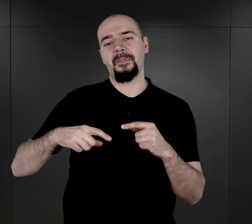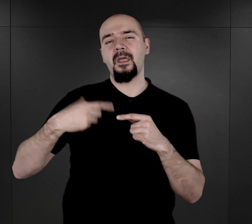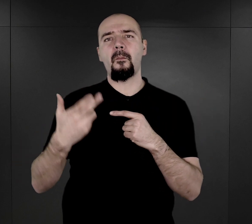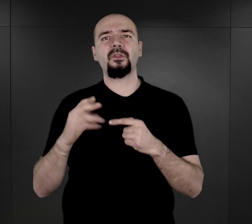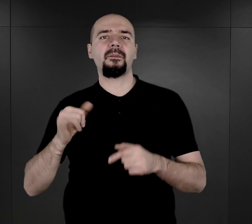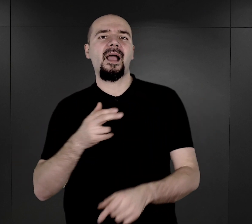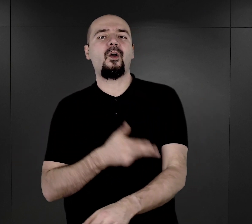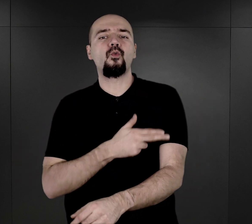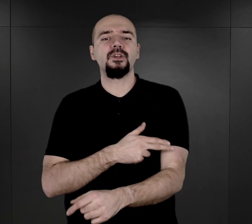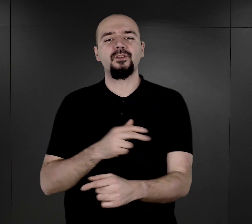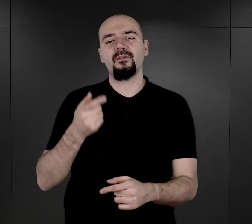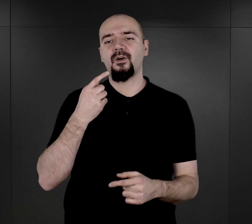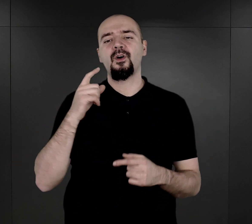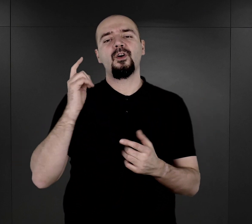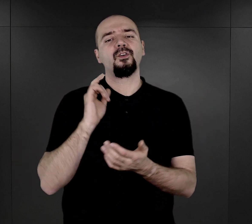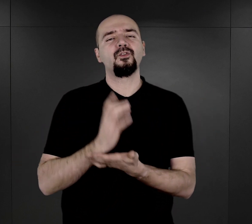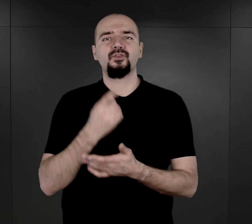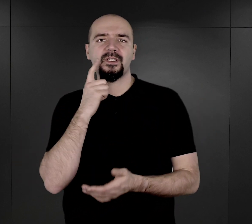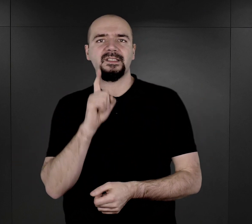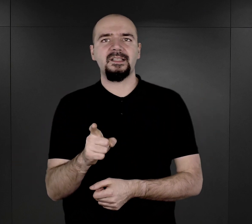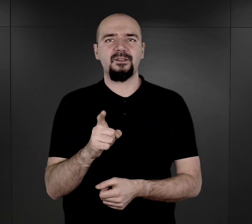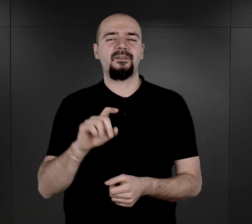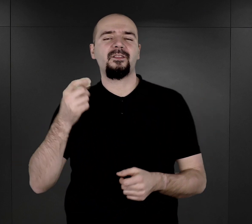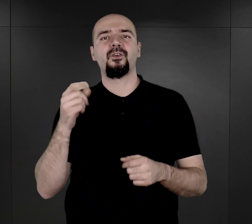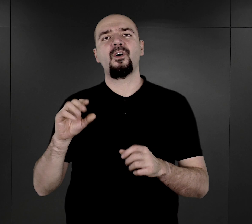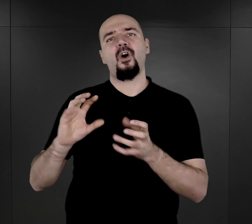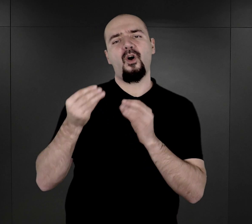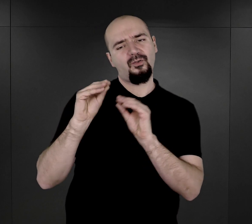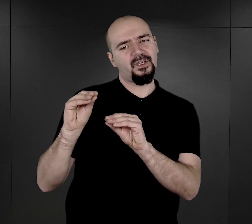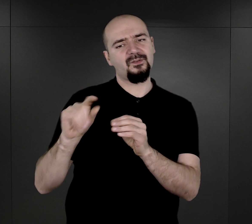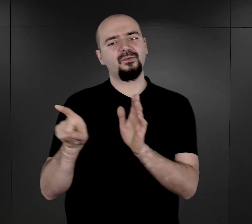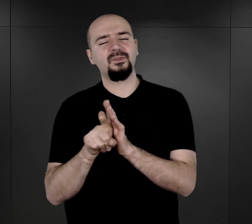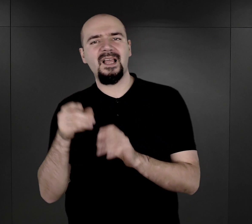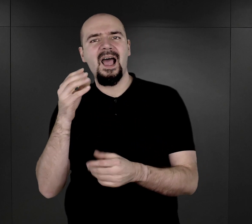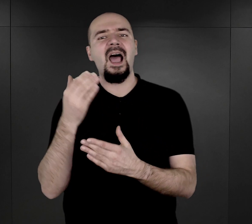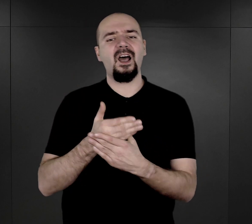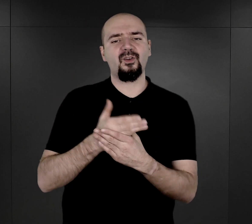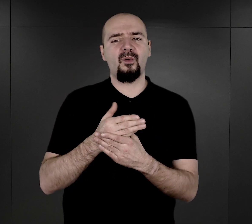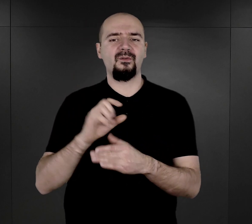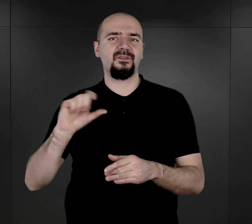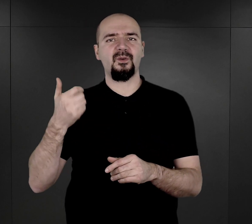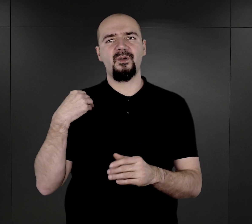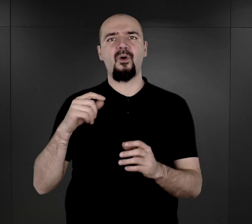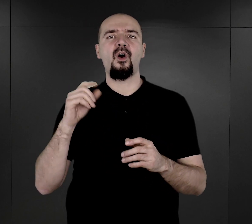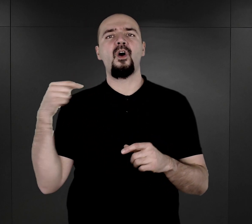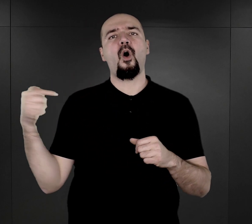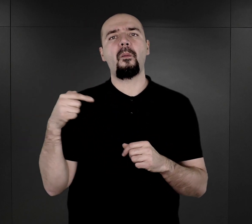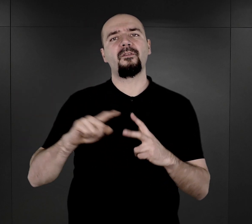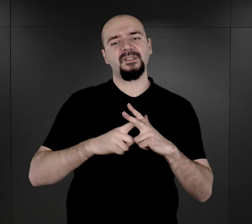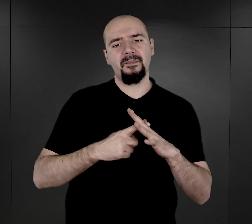konsekwencje takiego potraktowania Romów, co się wyraziło w obowiązku rejestracji. No i